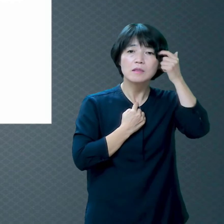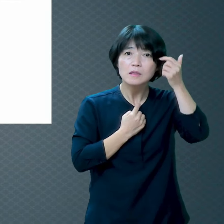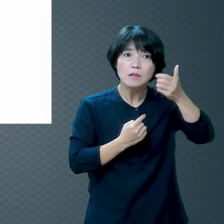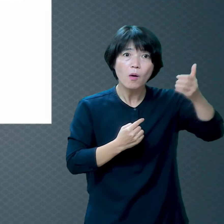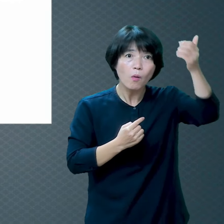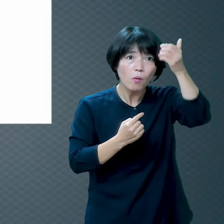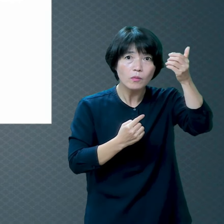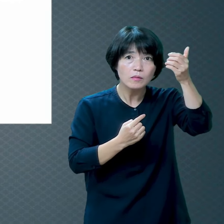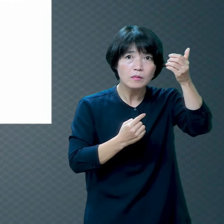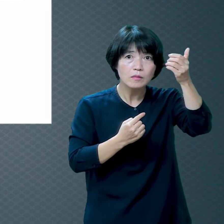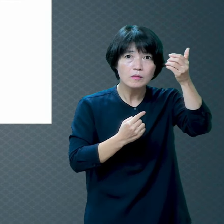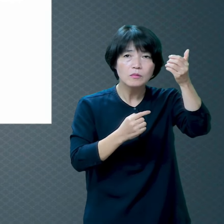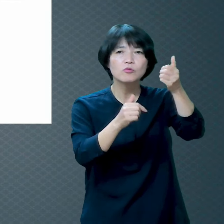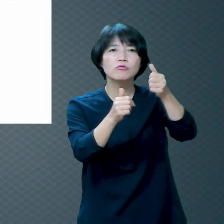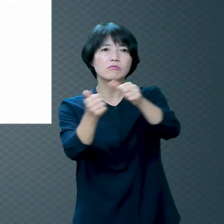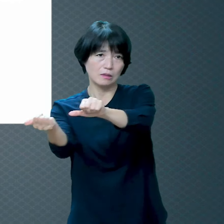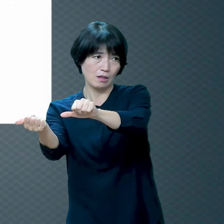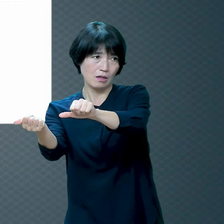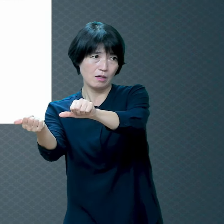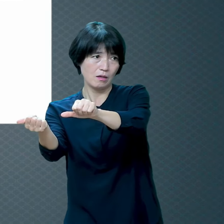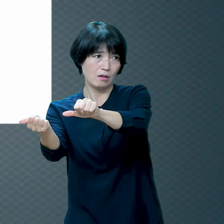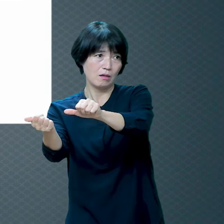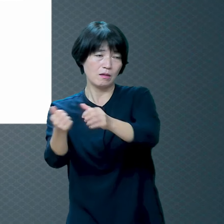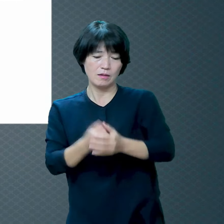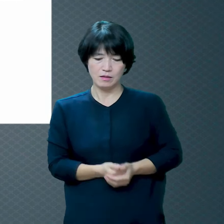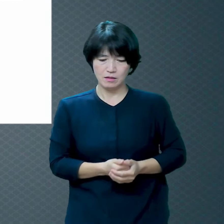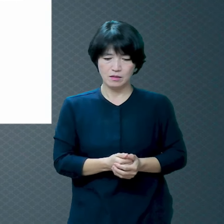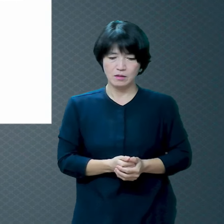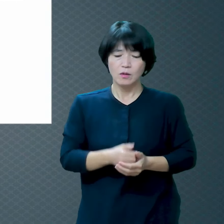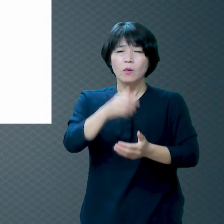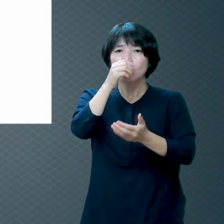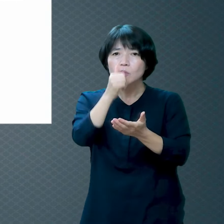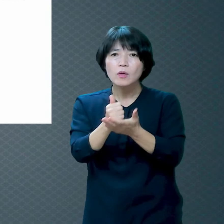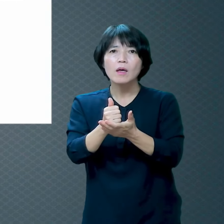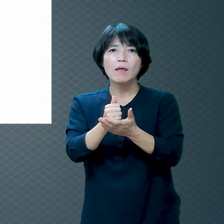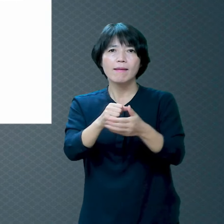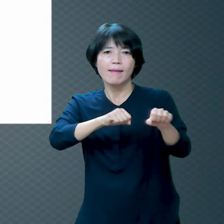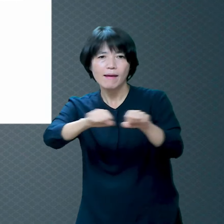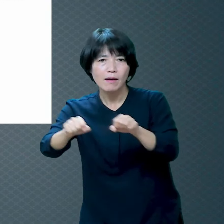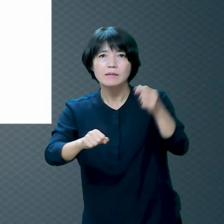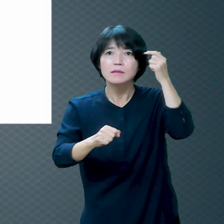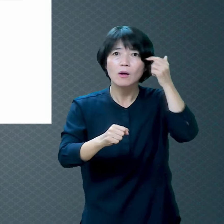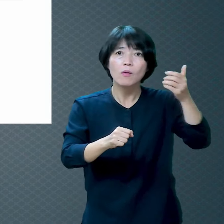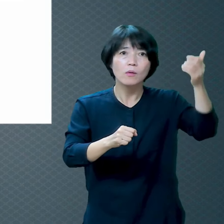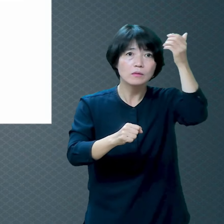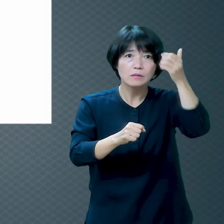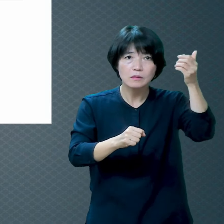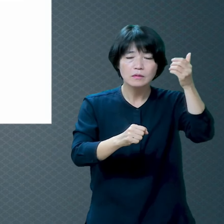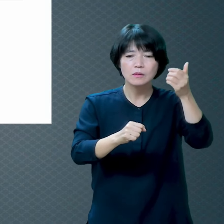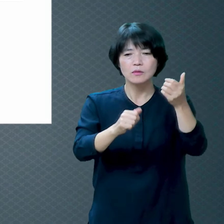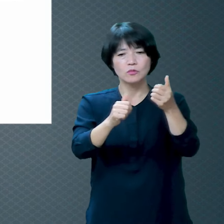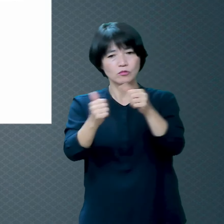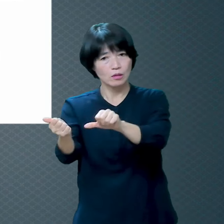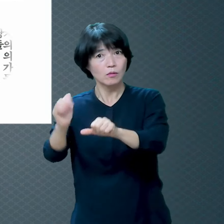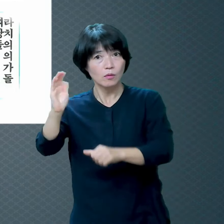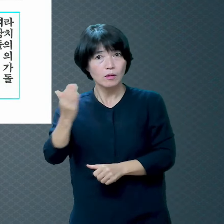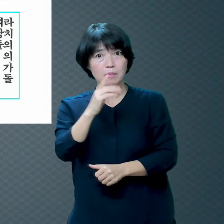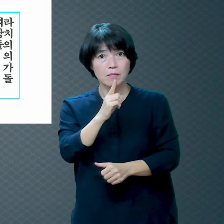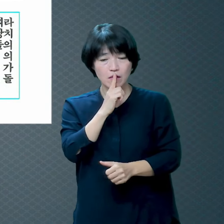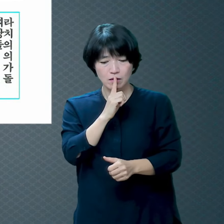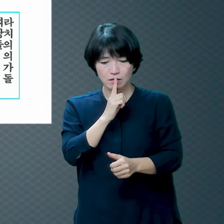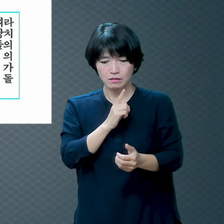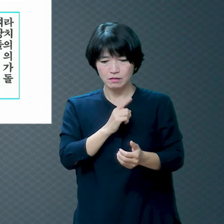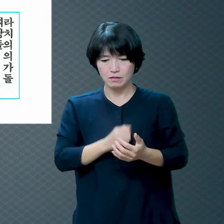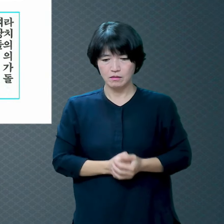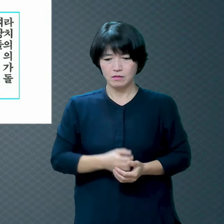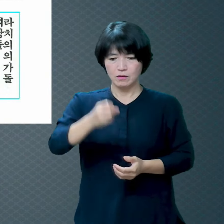된다고요 죽으리라 그러면 범죄하는 그 영혼이 죽으리라 또는